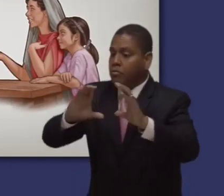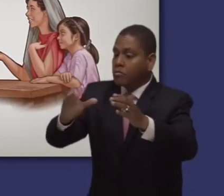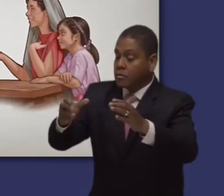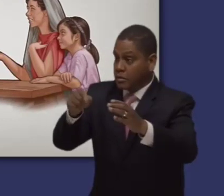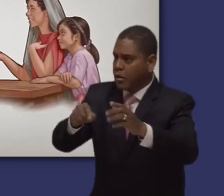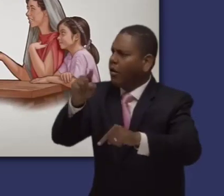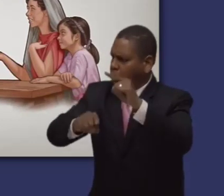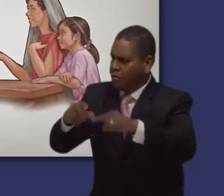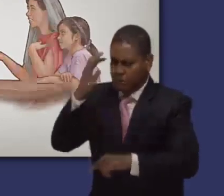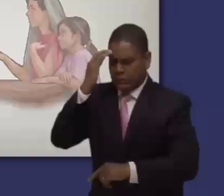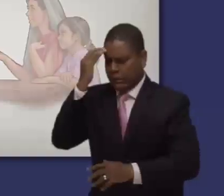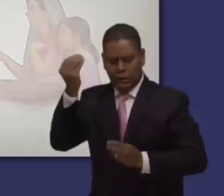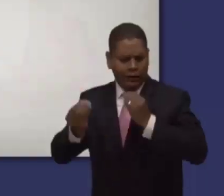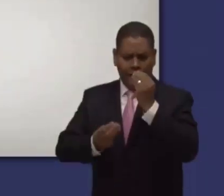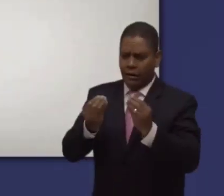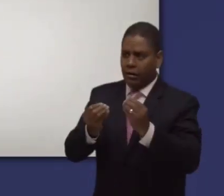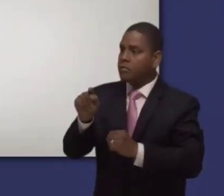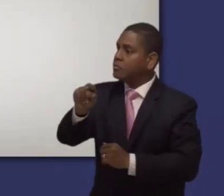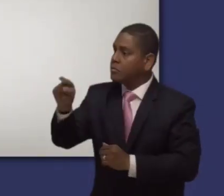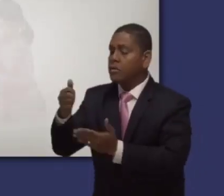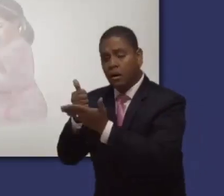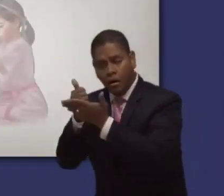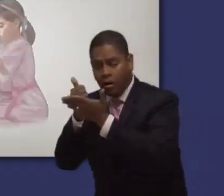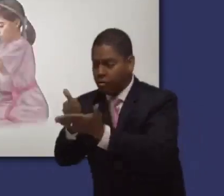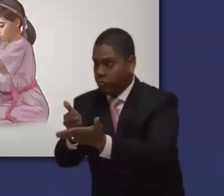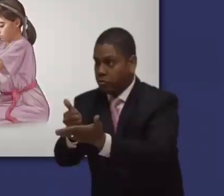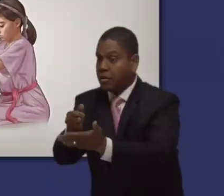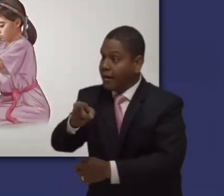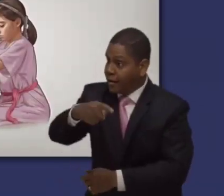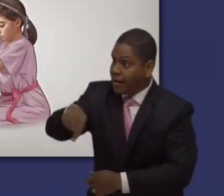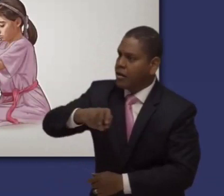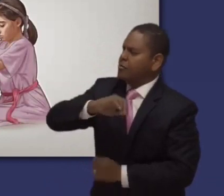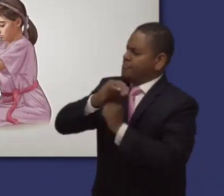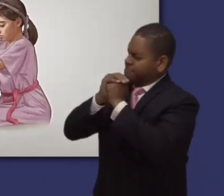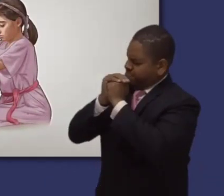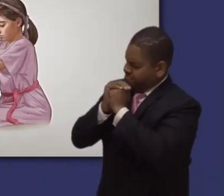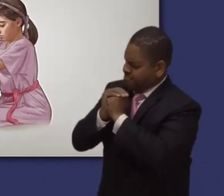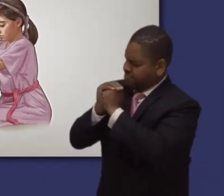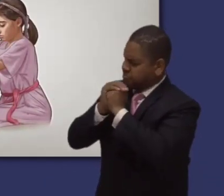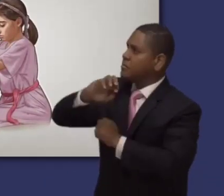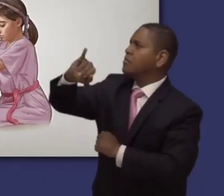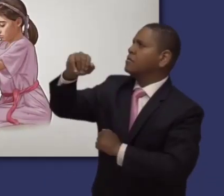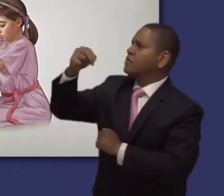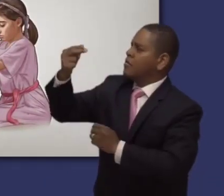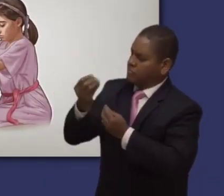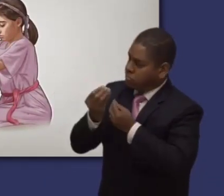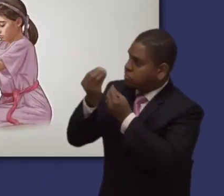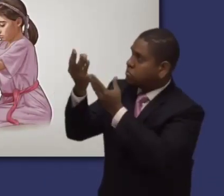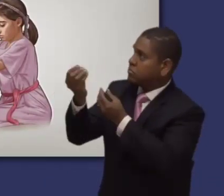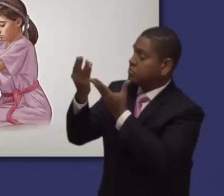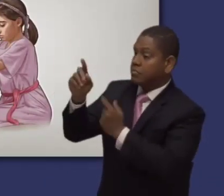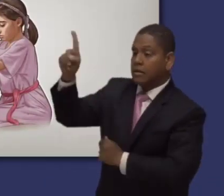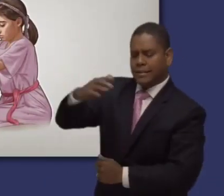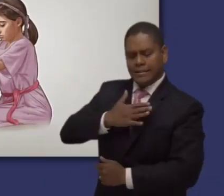Dios con humildad y sin egoísmo. Luego anima a los cristianos a echar todas sus inquietudes sobre Dios porque